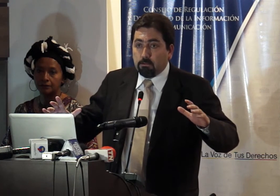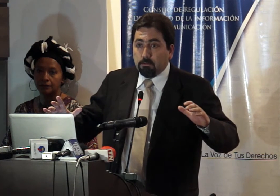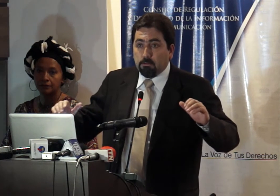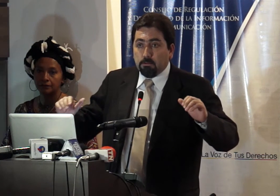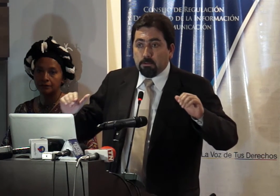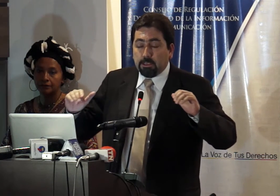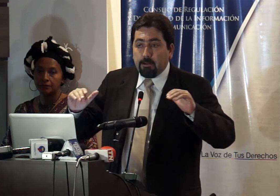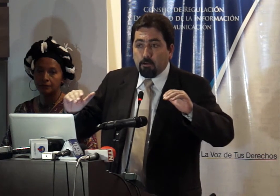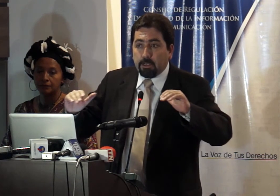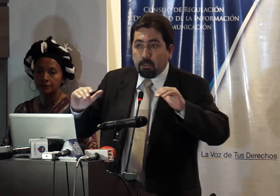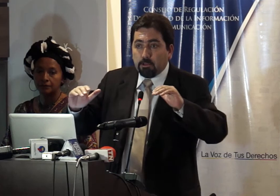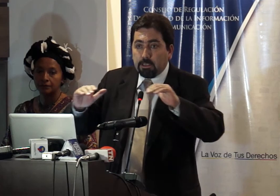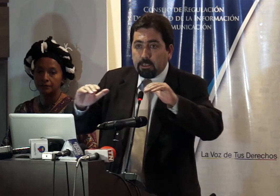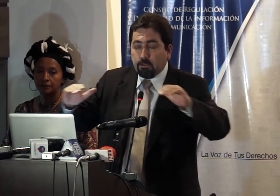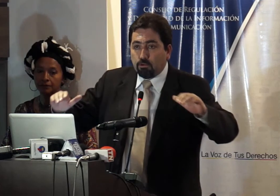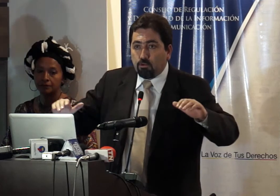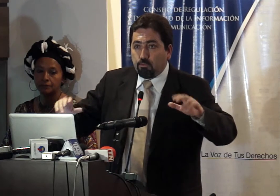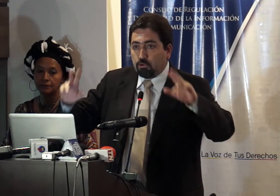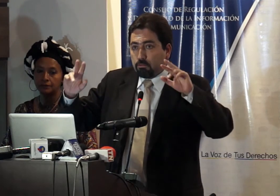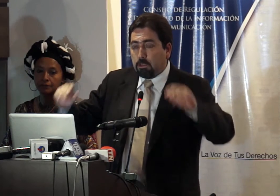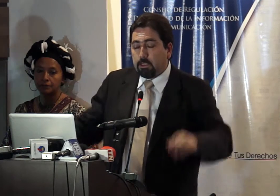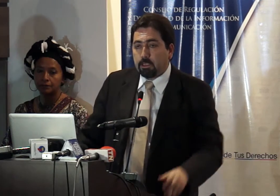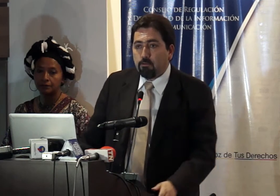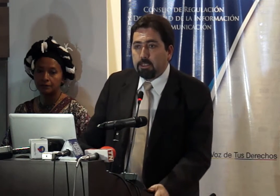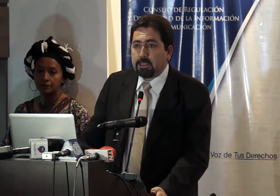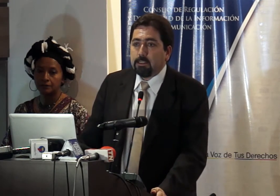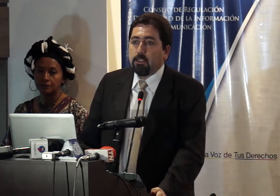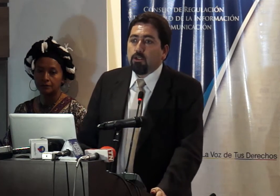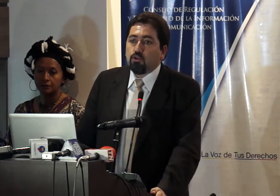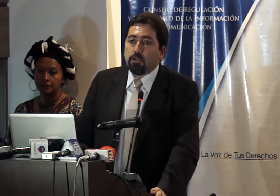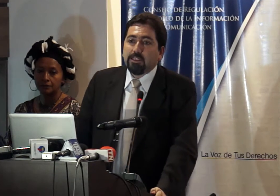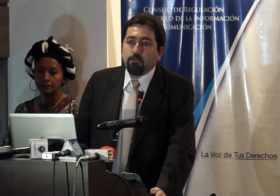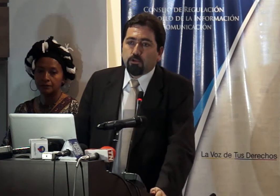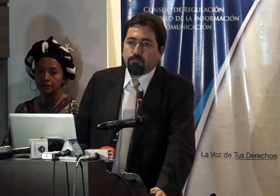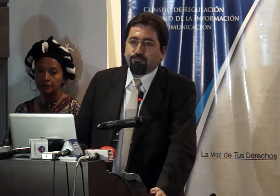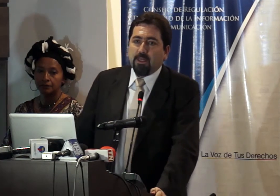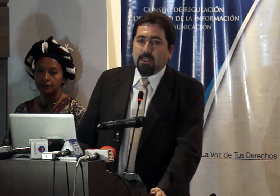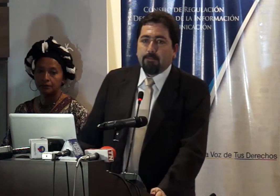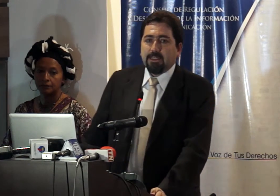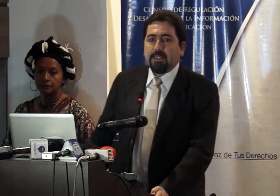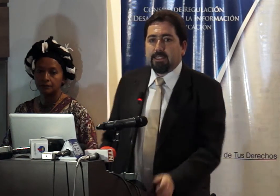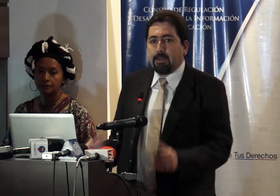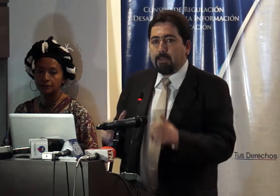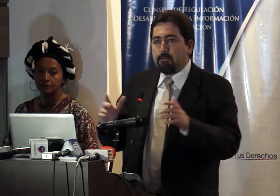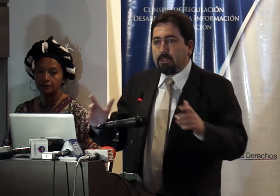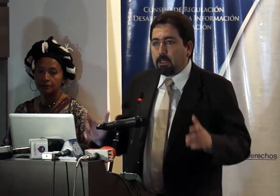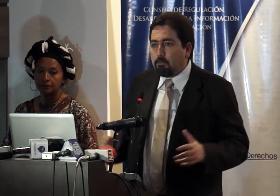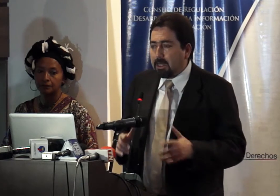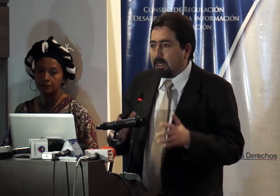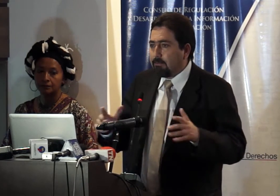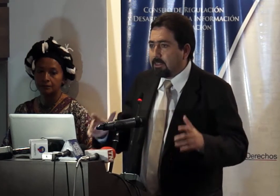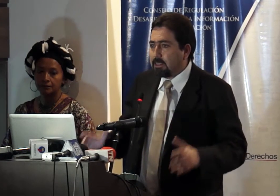humanos estaban ubicados en ciertos grupos entre comillas subversivos y parecía que se habían